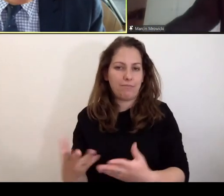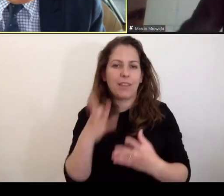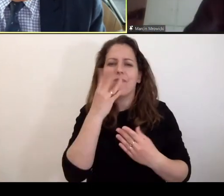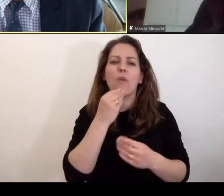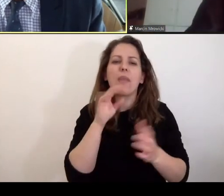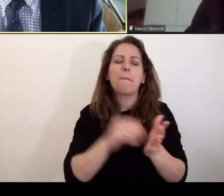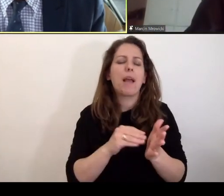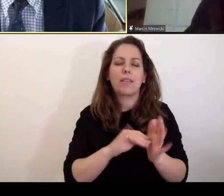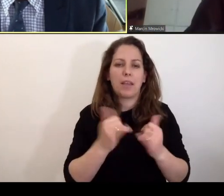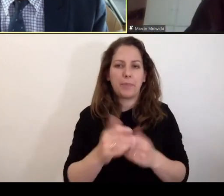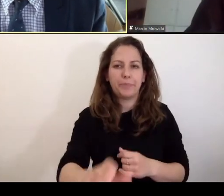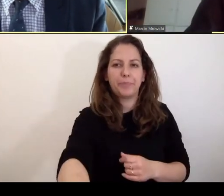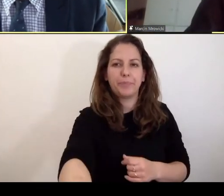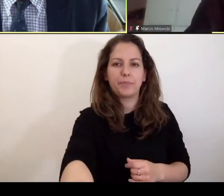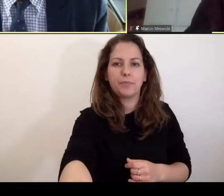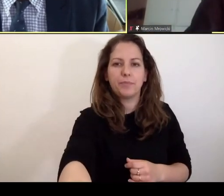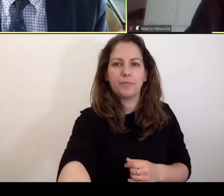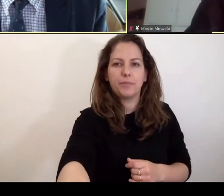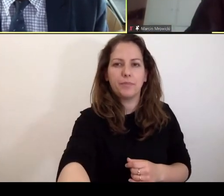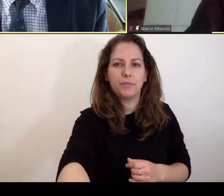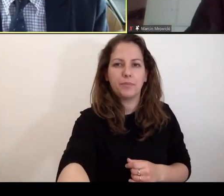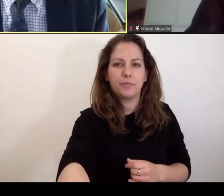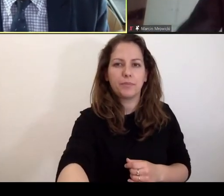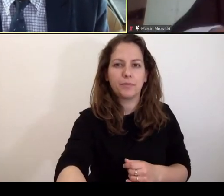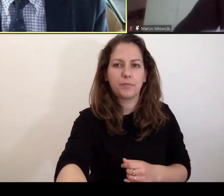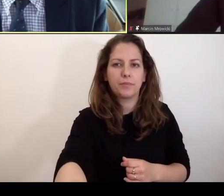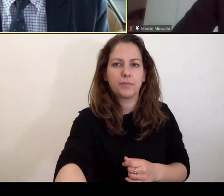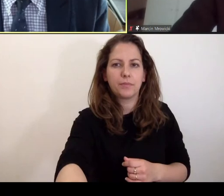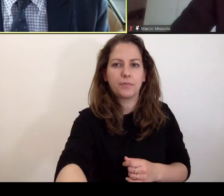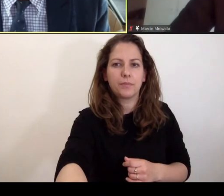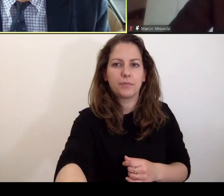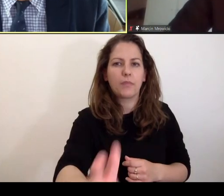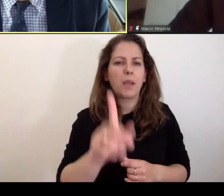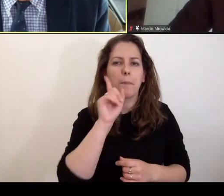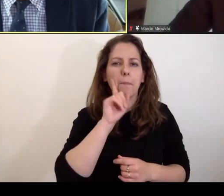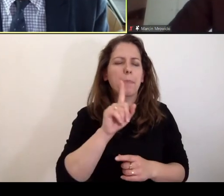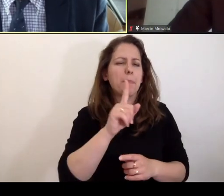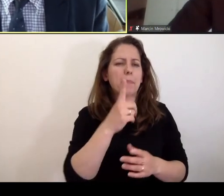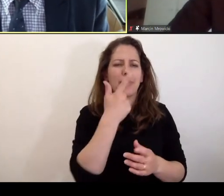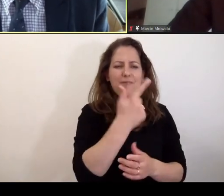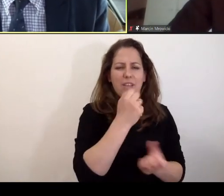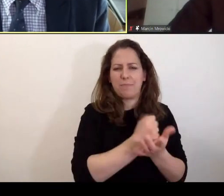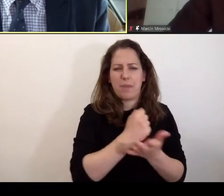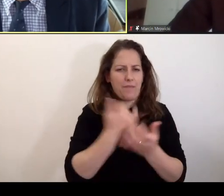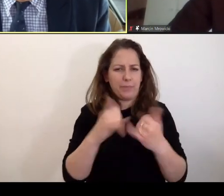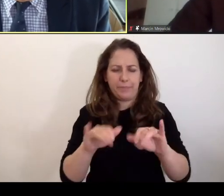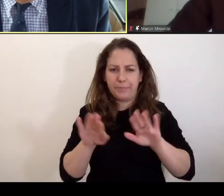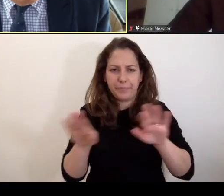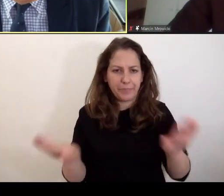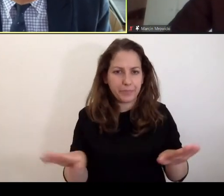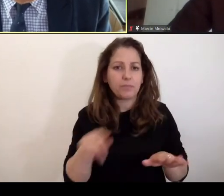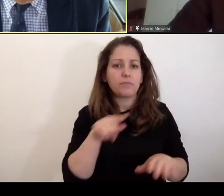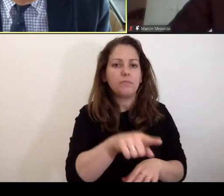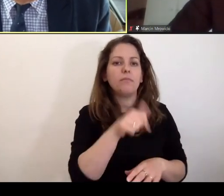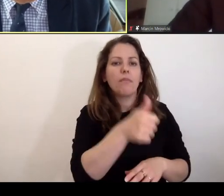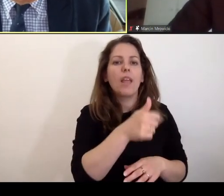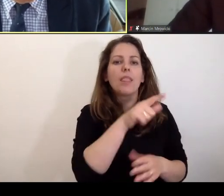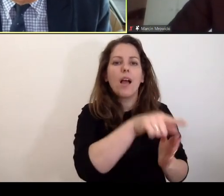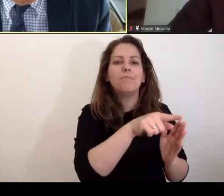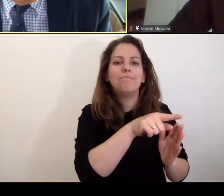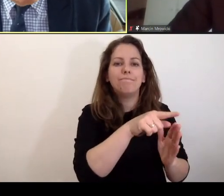Myślę, że pańskie pytanie dotyczy jakby dwóch różnych kwestii, dwóch różnych warstw. Jedna to jest kwestia usytuowania prokuratora w